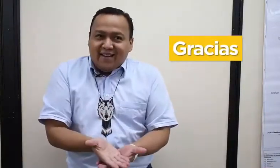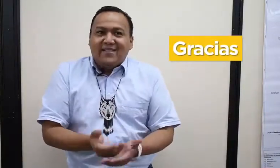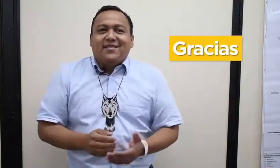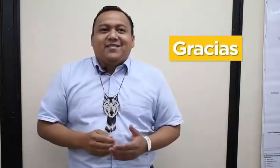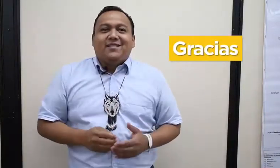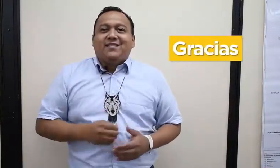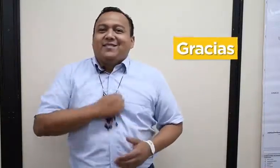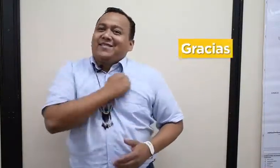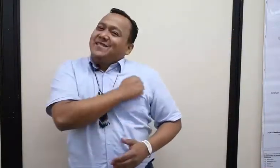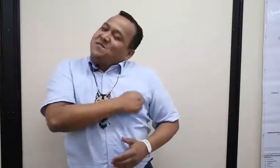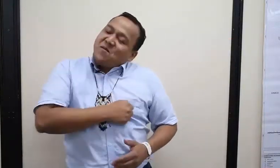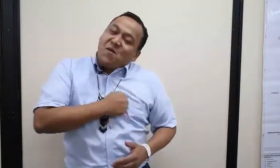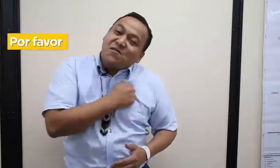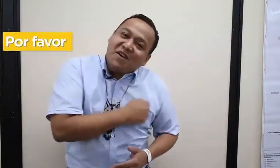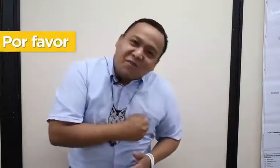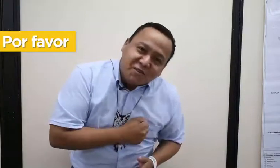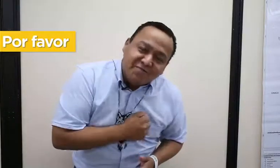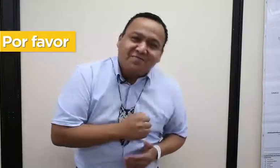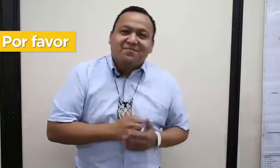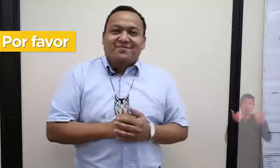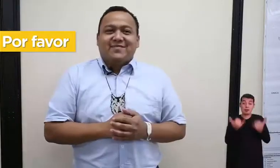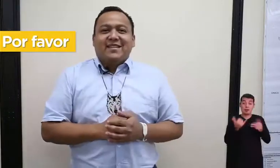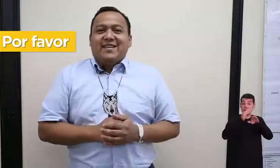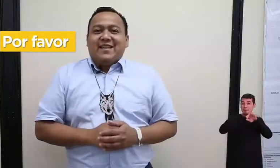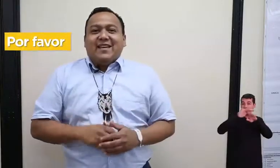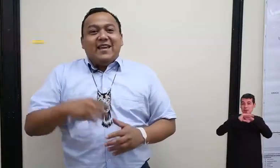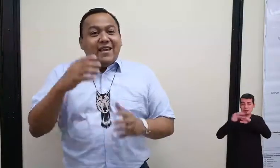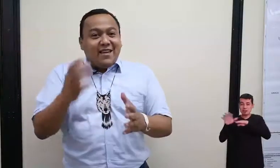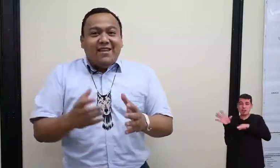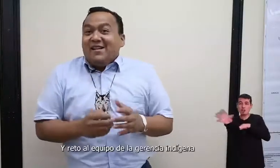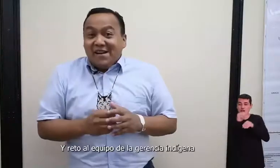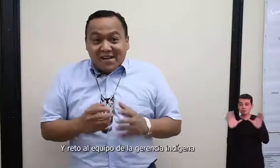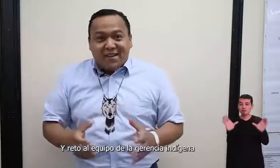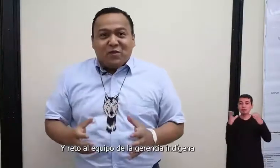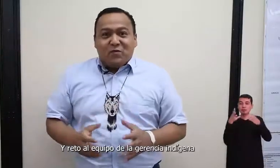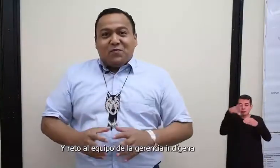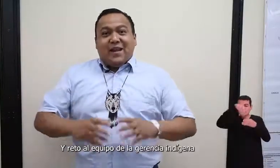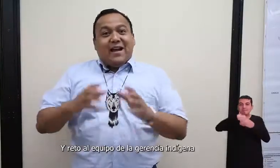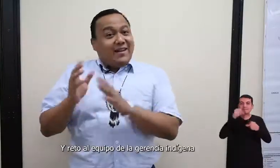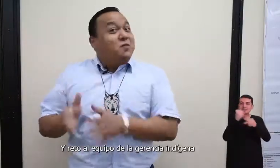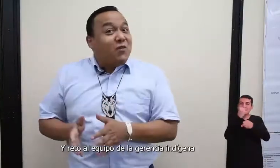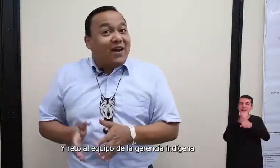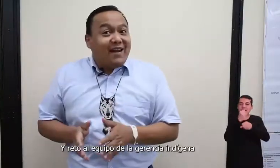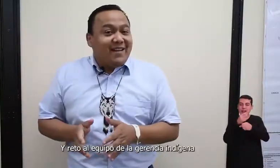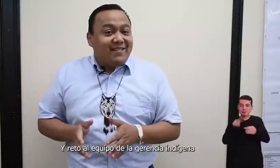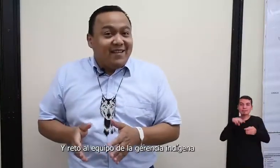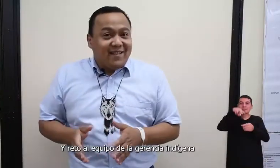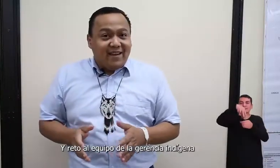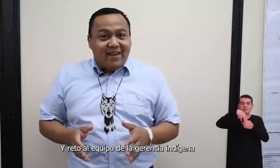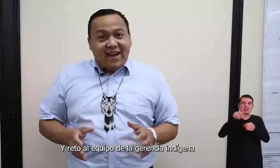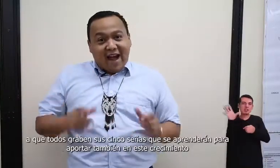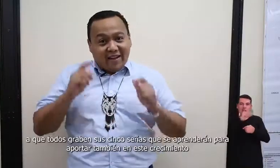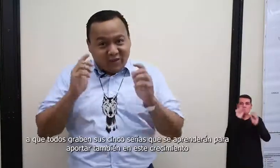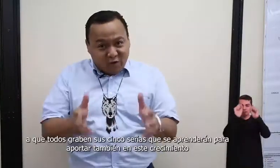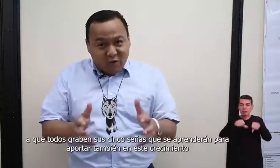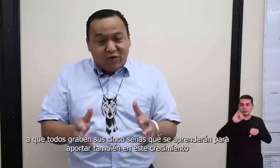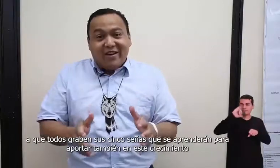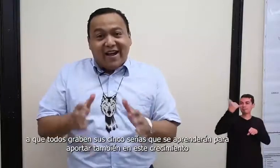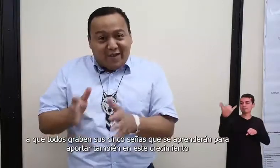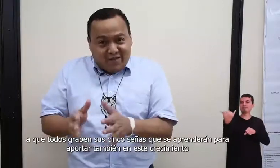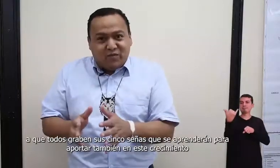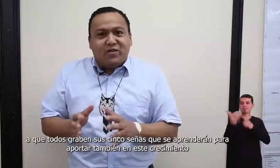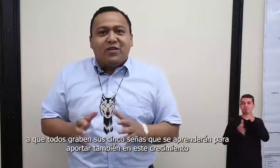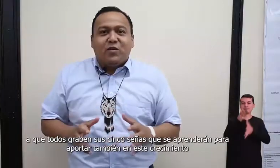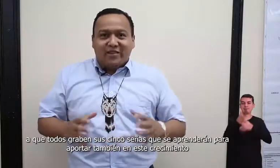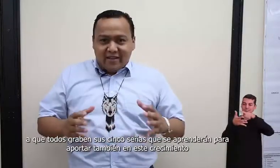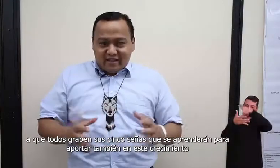gracias, por favor. Y reto al equipo de la Gerencia Indígena a que todos